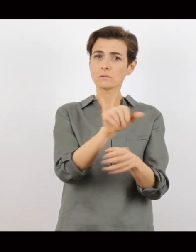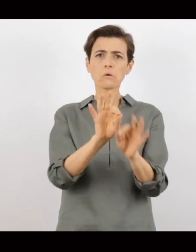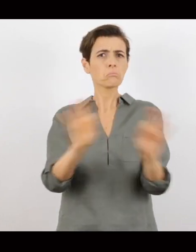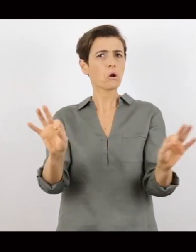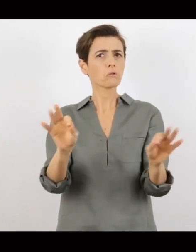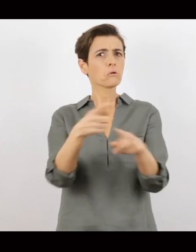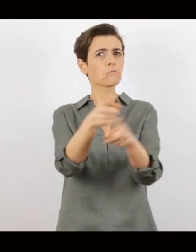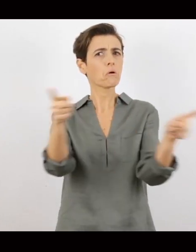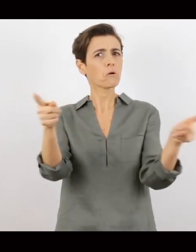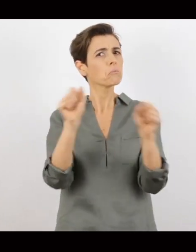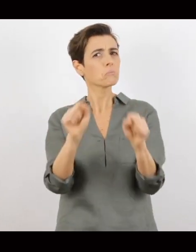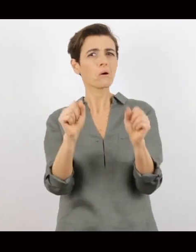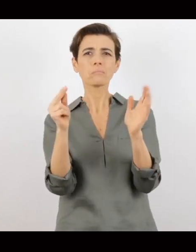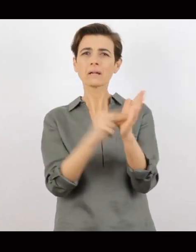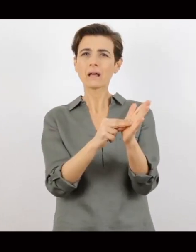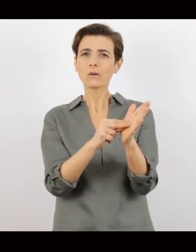a un interprete LIS.